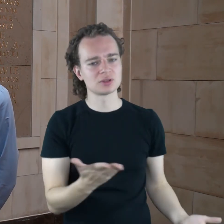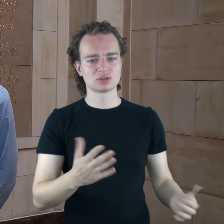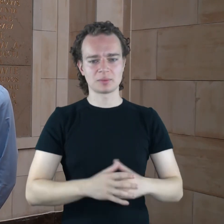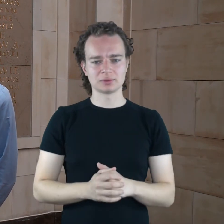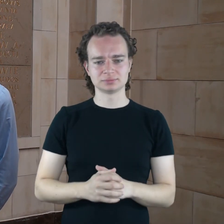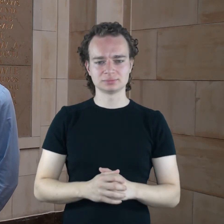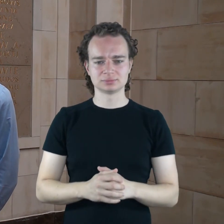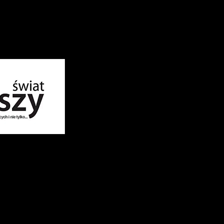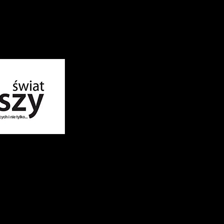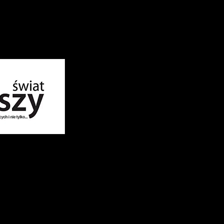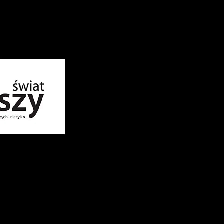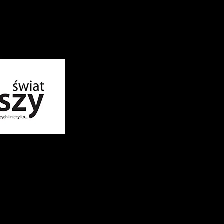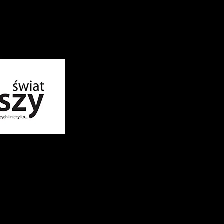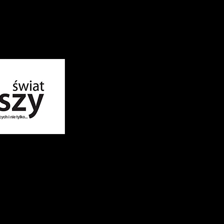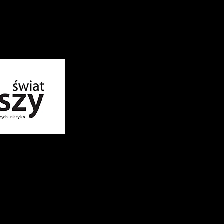gmach. Zapraszamy.